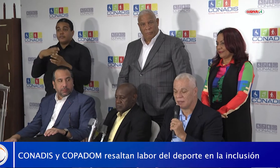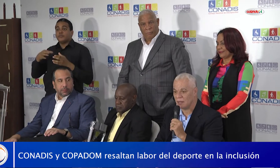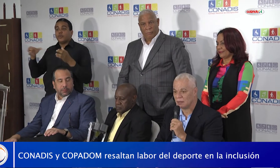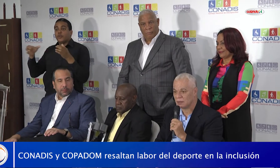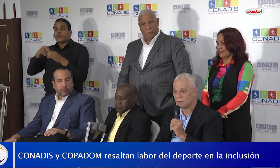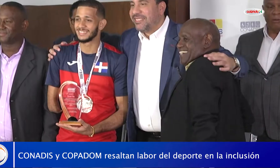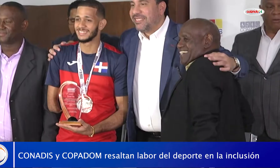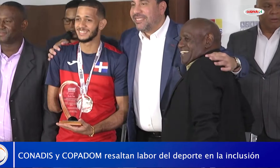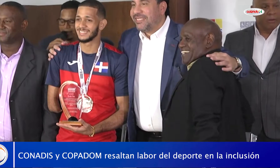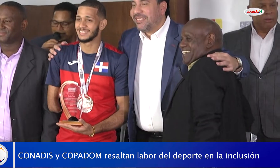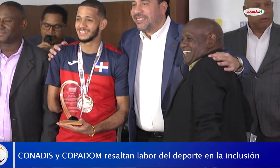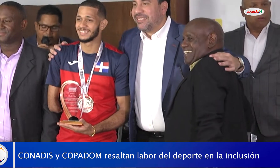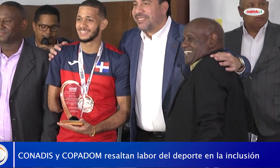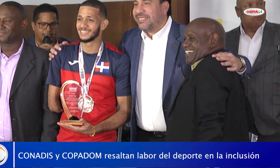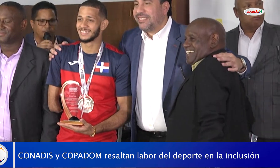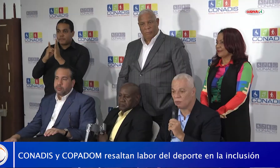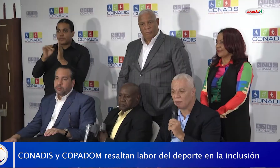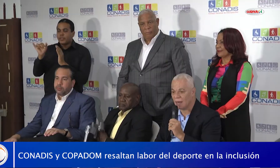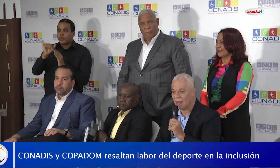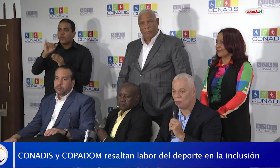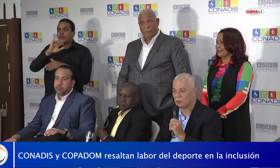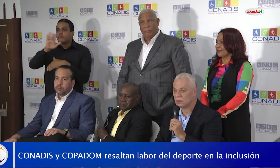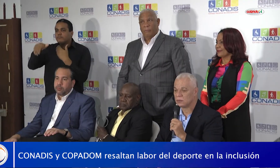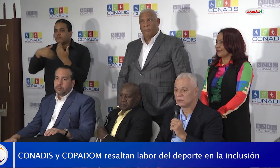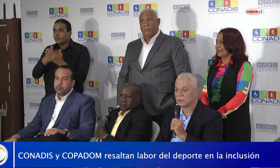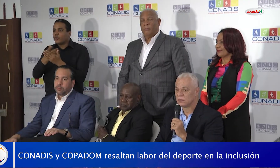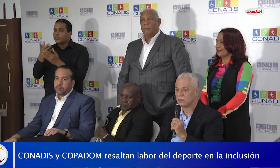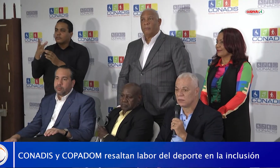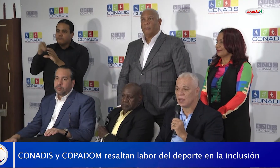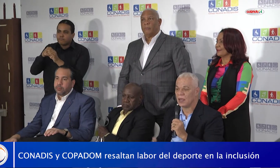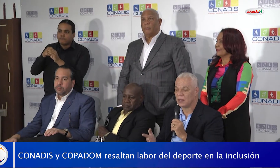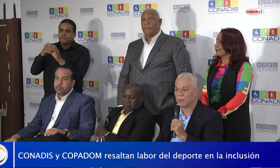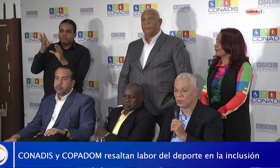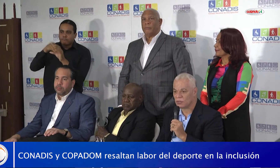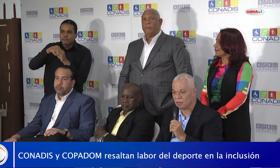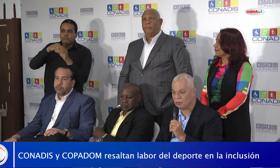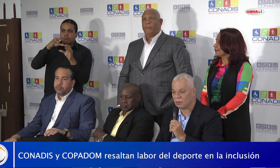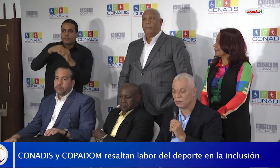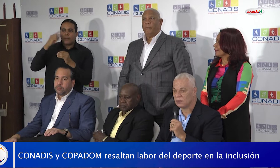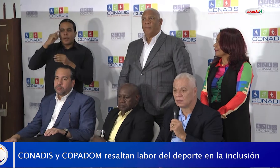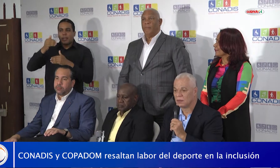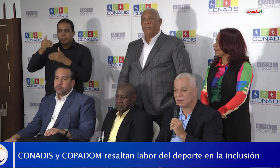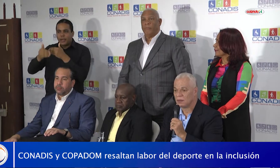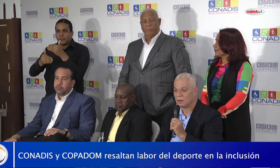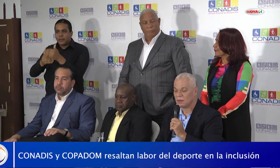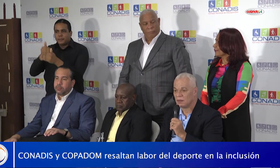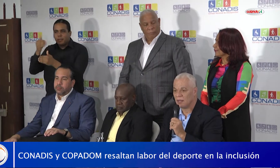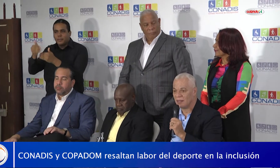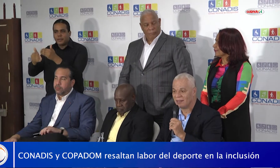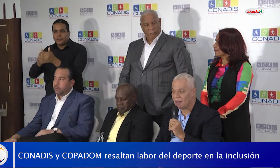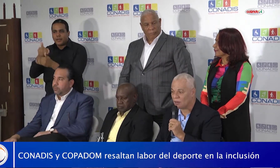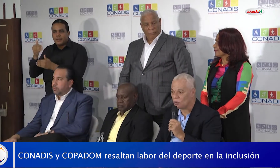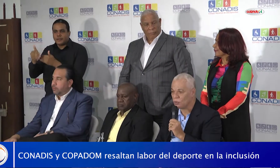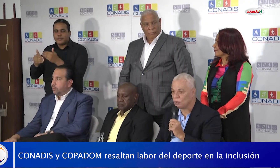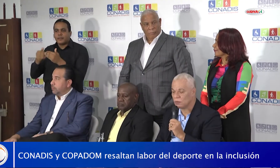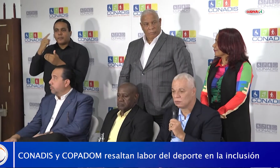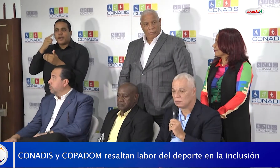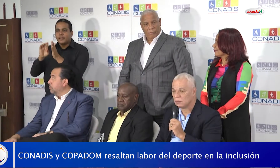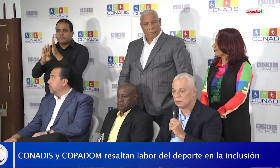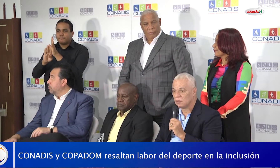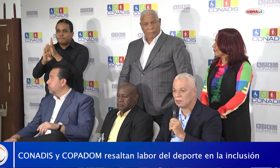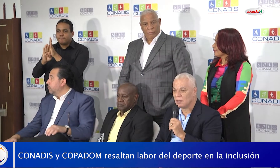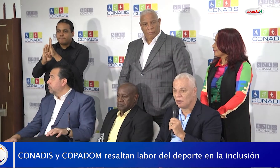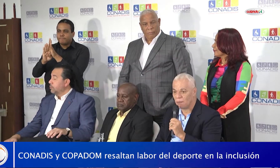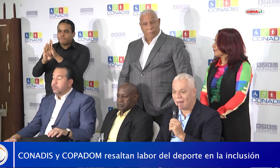Discapacidad y a todos los involucrados en este proceso de desarrollo